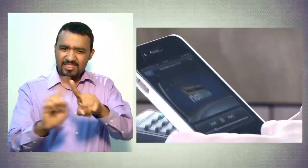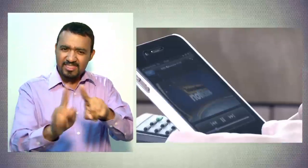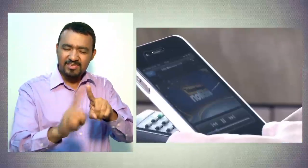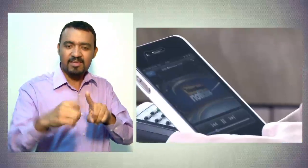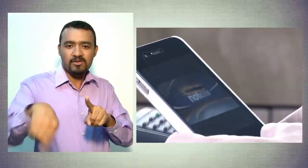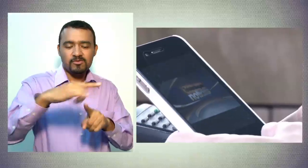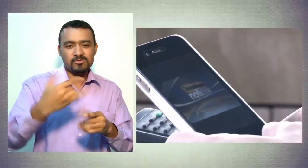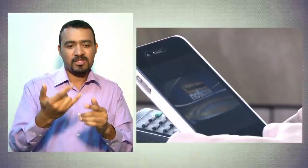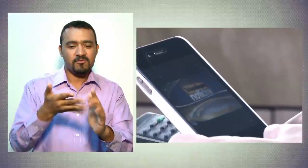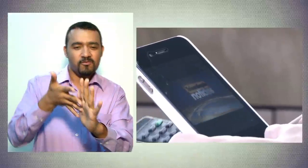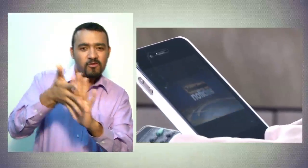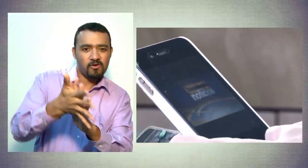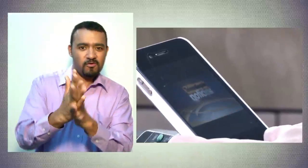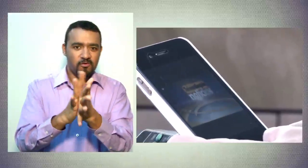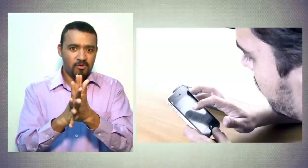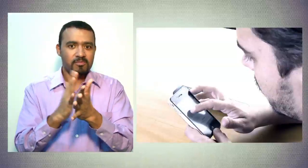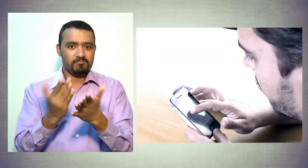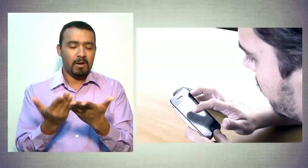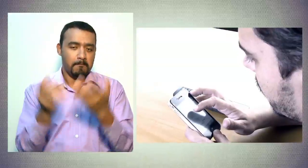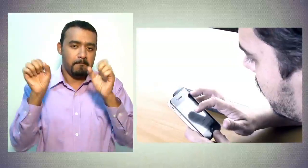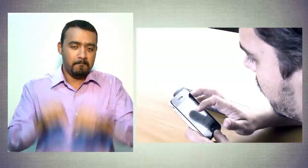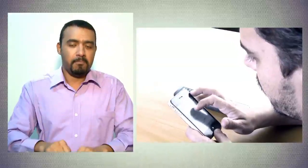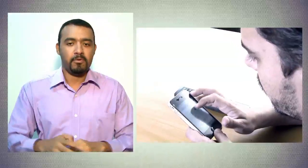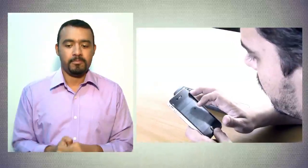para que conozcan otras opciones de información y entretenimiento.